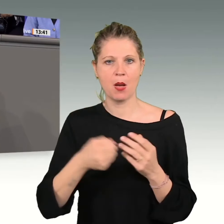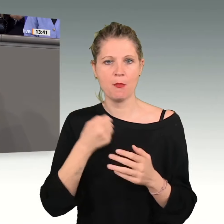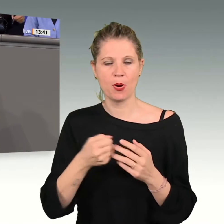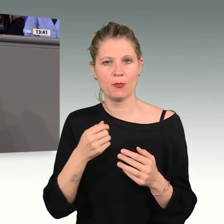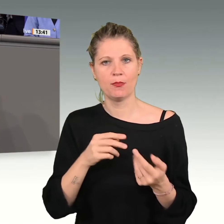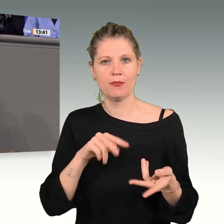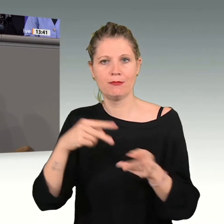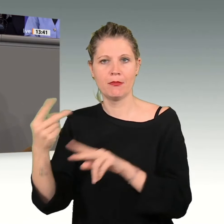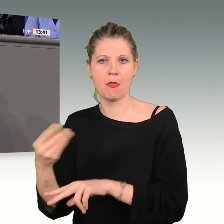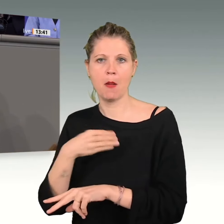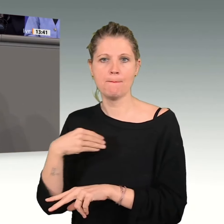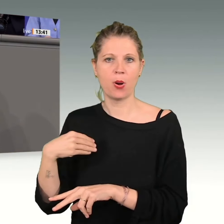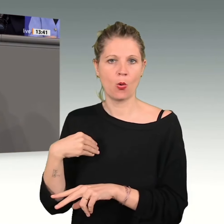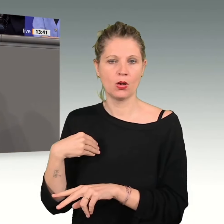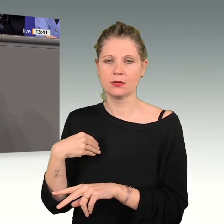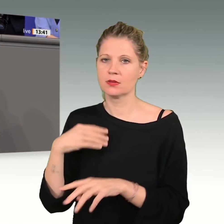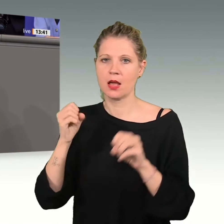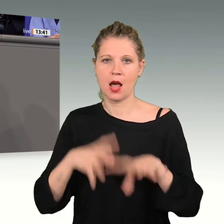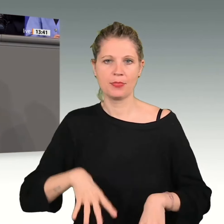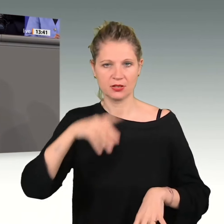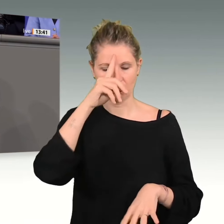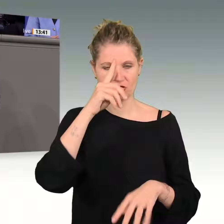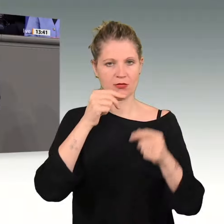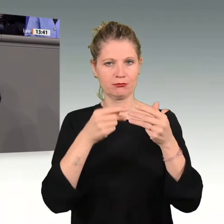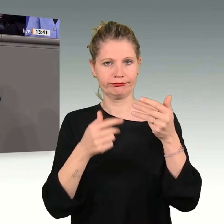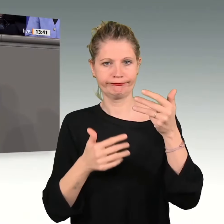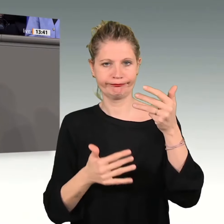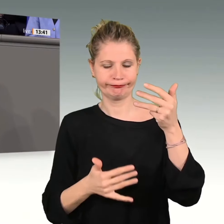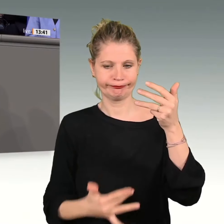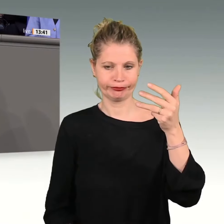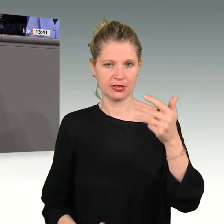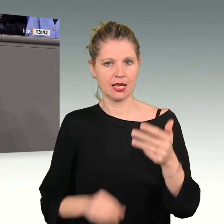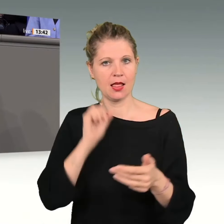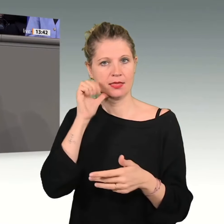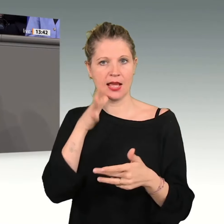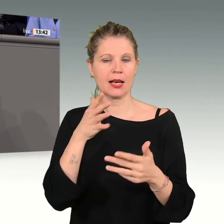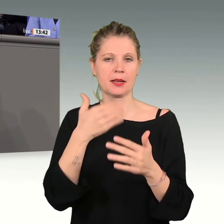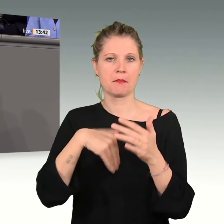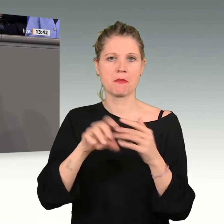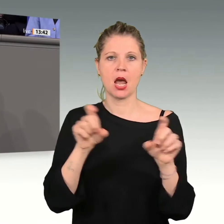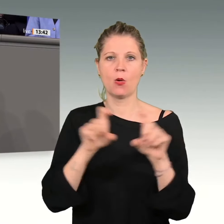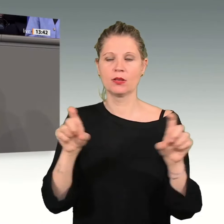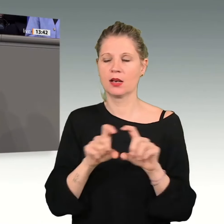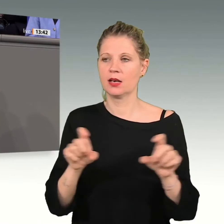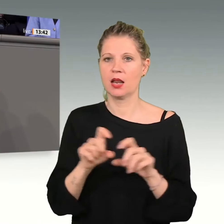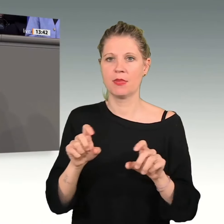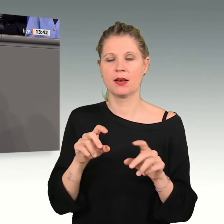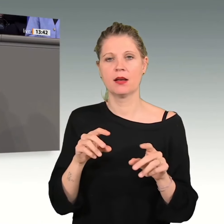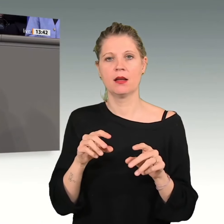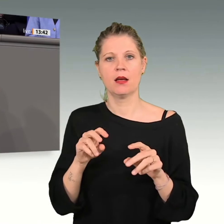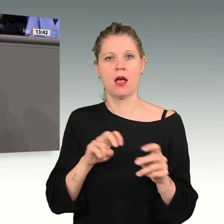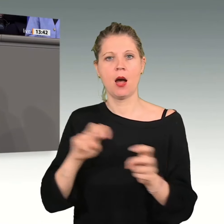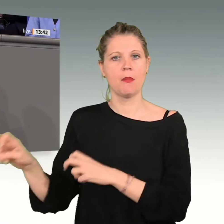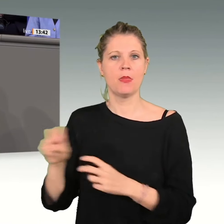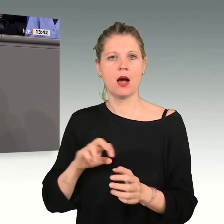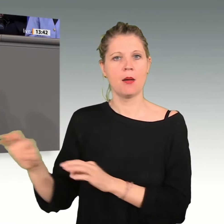Und, und, und. Die Liste wird länger und länger jeden Tag. Oder Transformation gleich ins Aus,